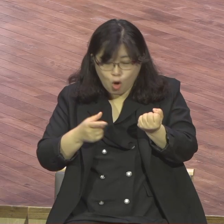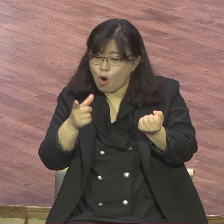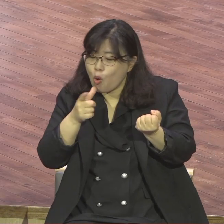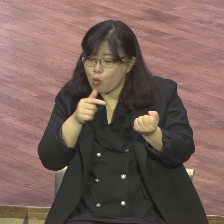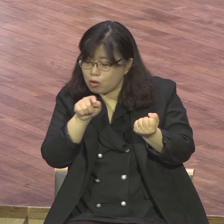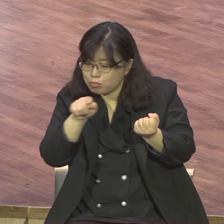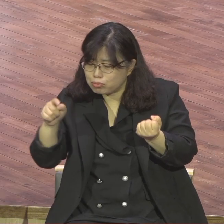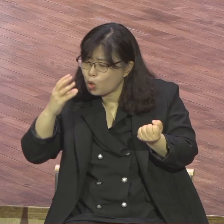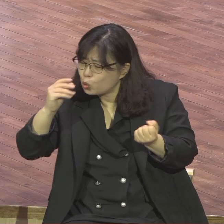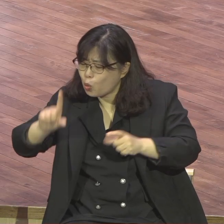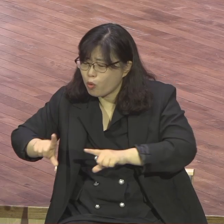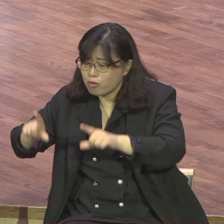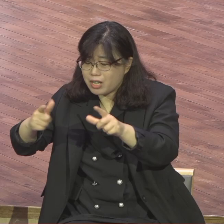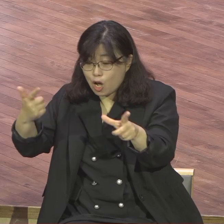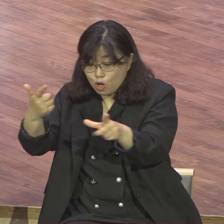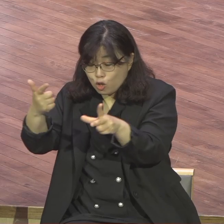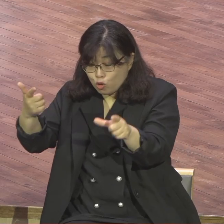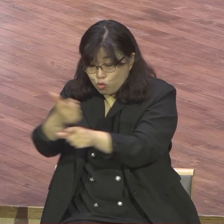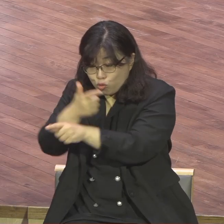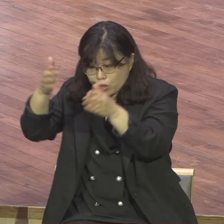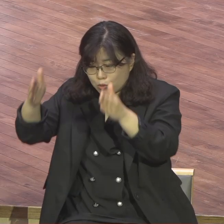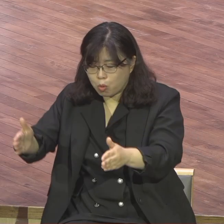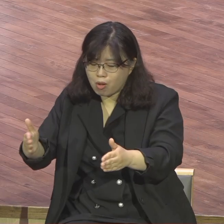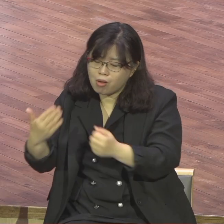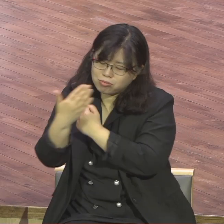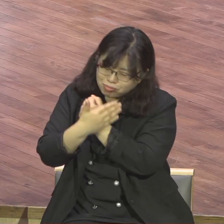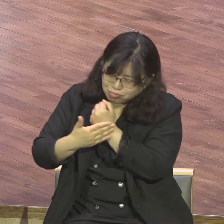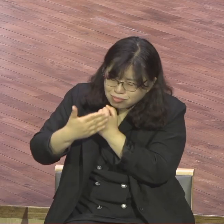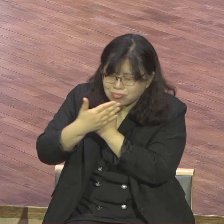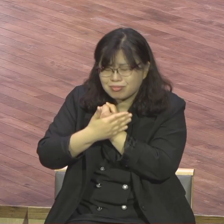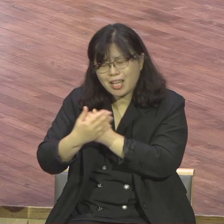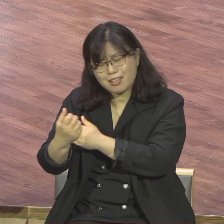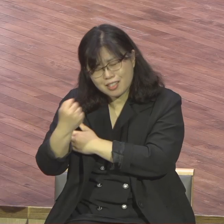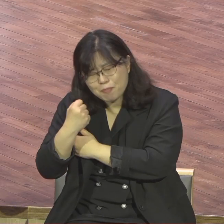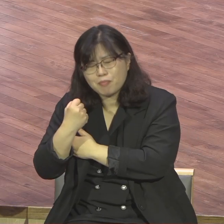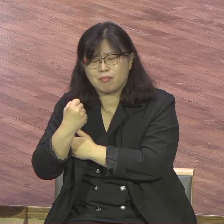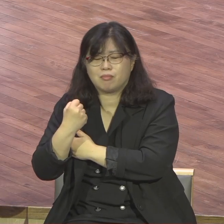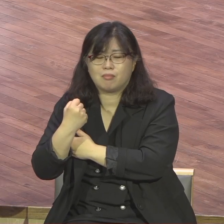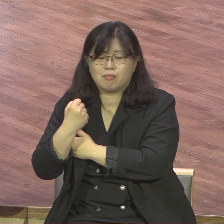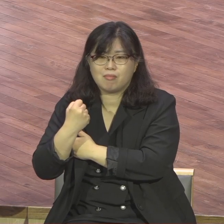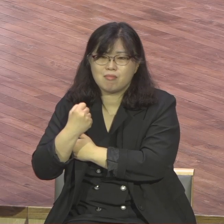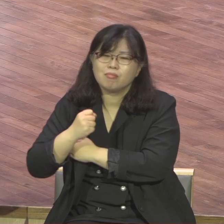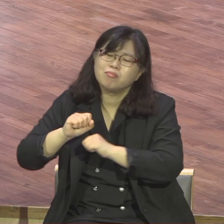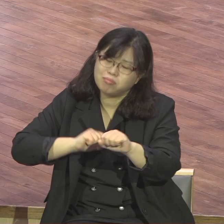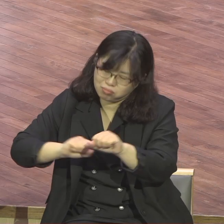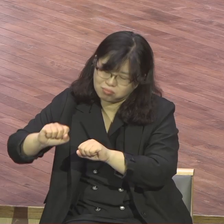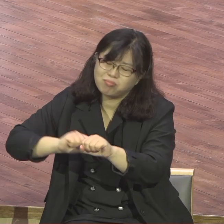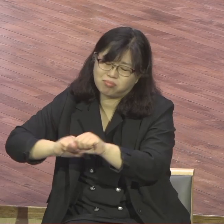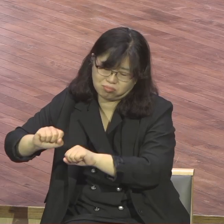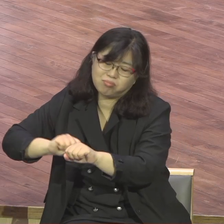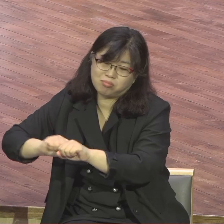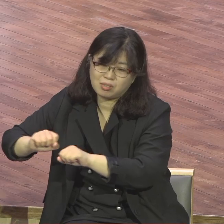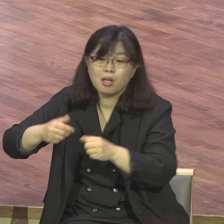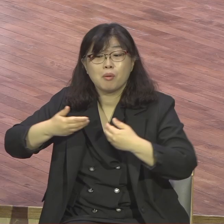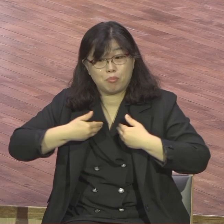함께 모여서 하나님께 예배하고 함께 모여서 훈련받고 함께